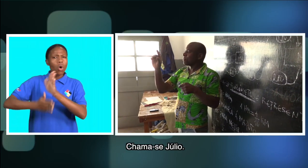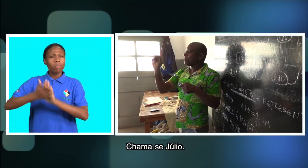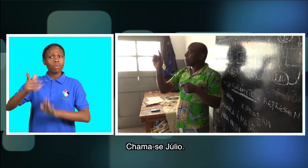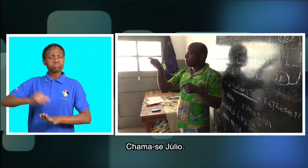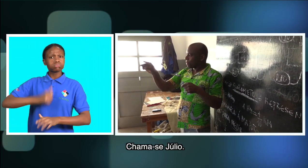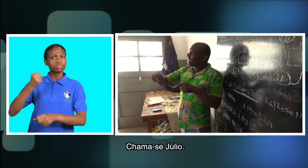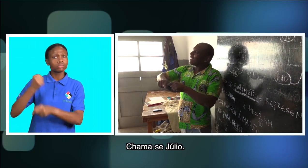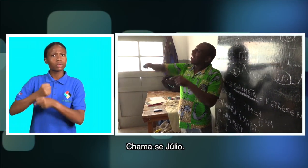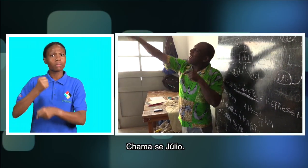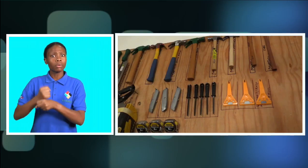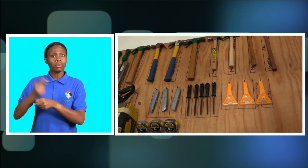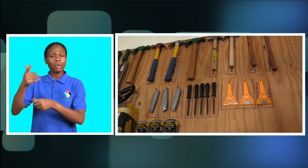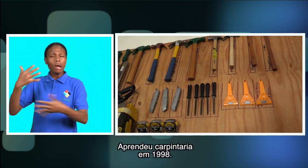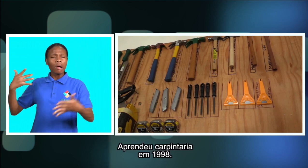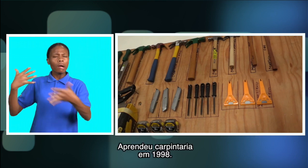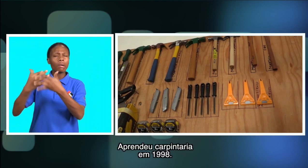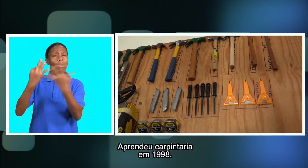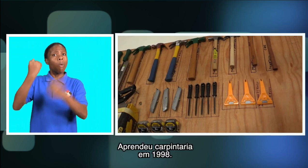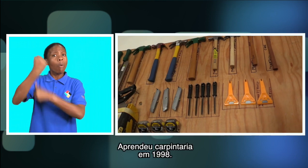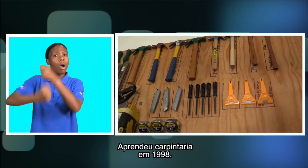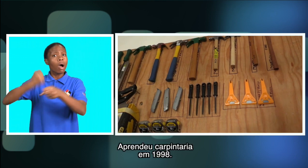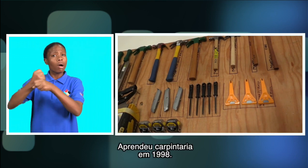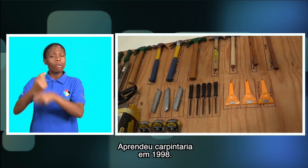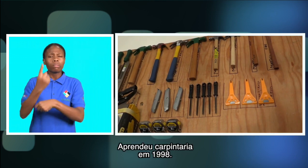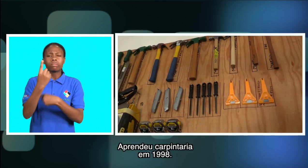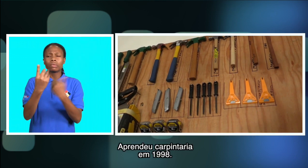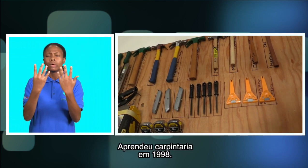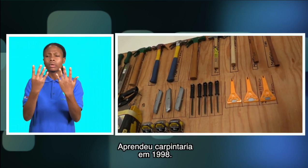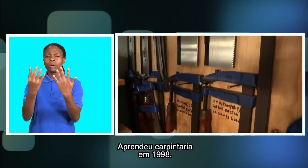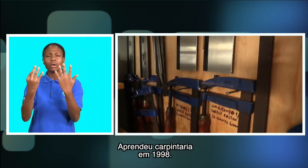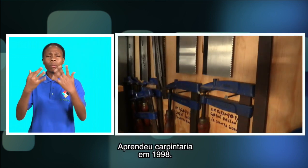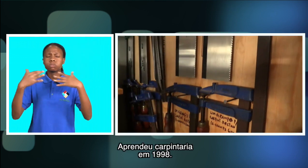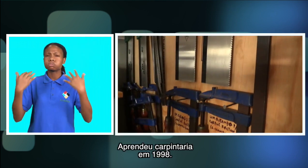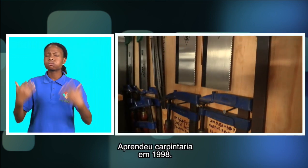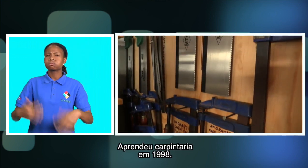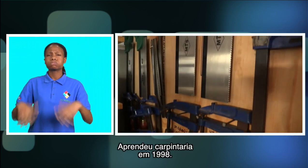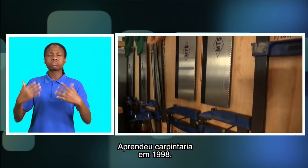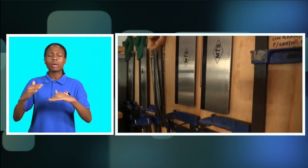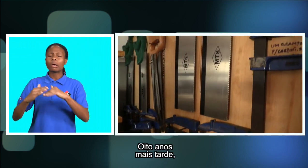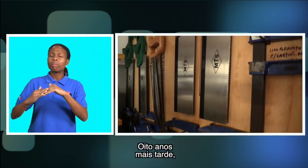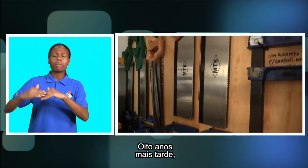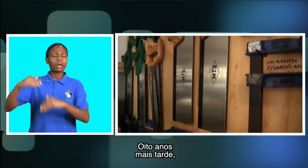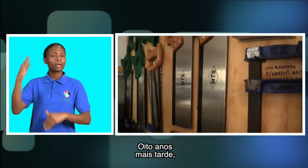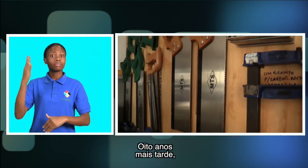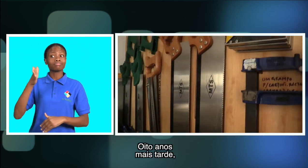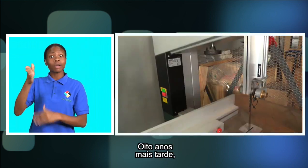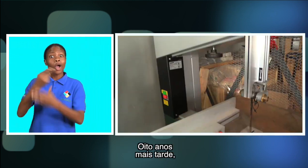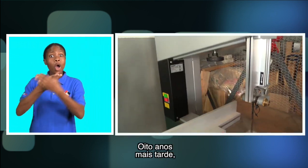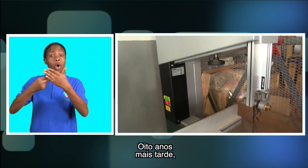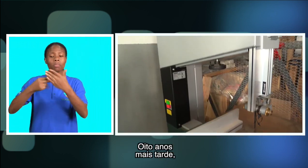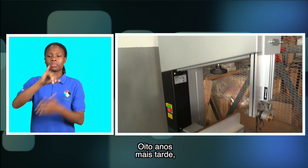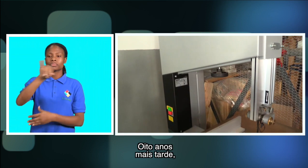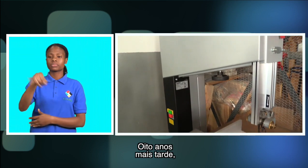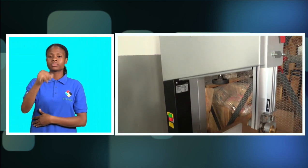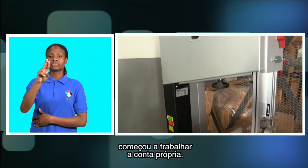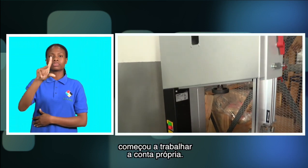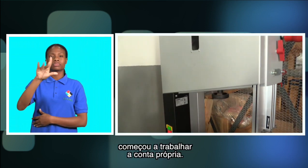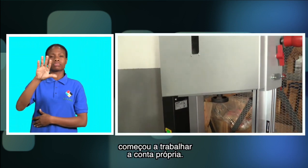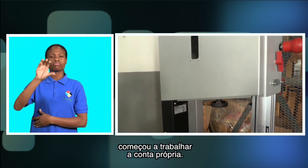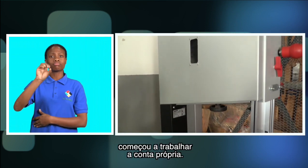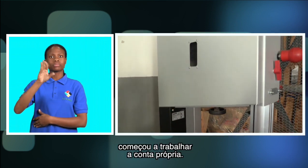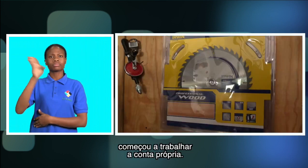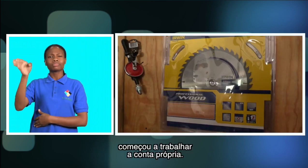Chama-se Julio Aprendeu carpintaria em 1998 Oito anos mais tarde